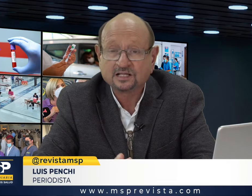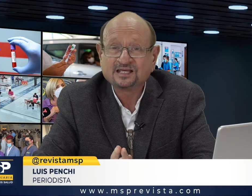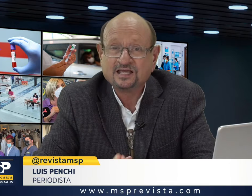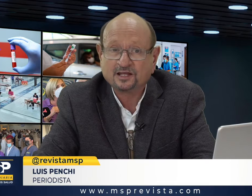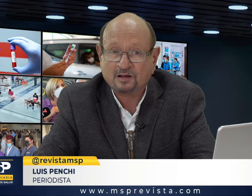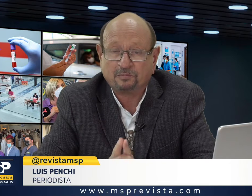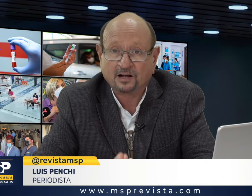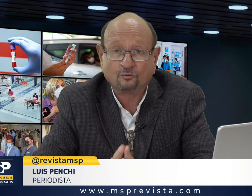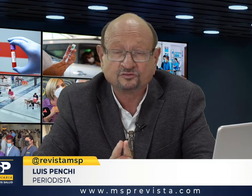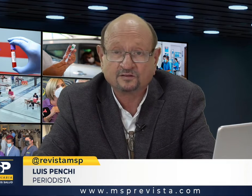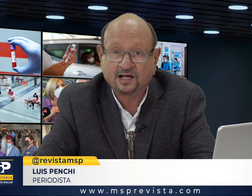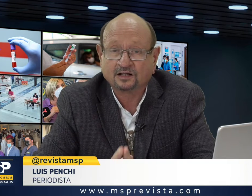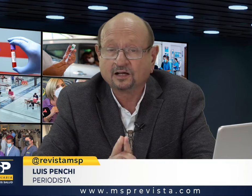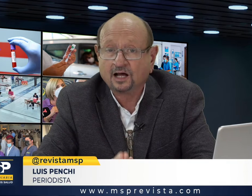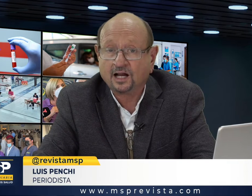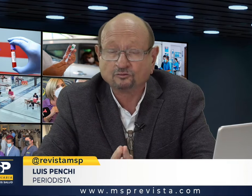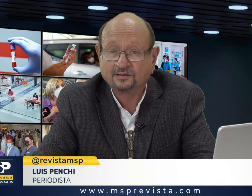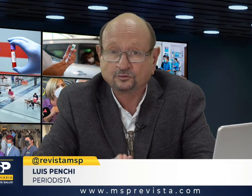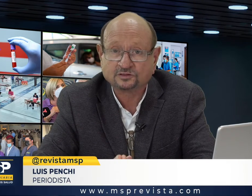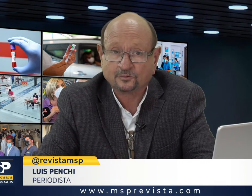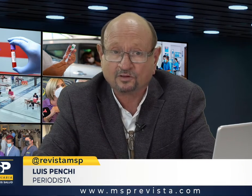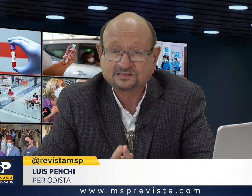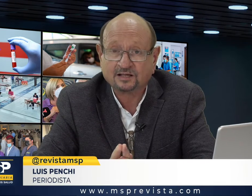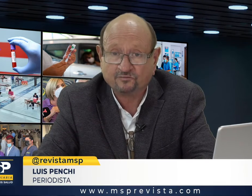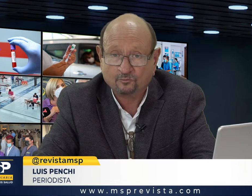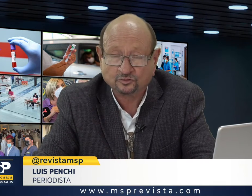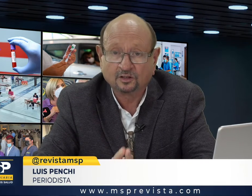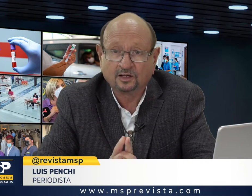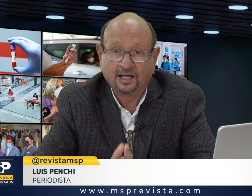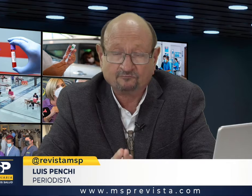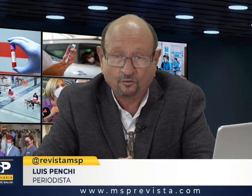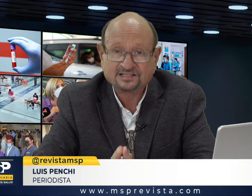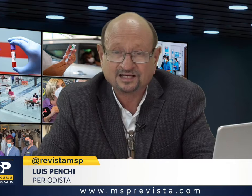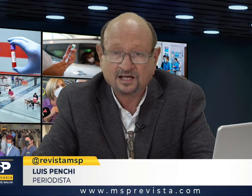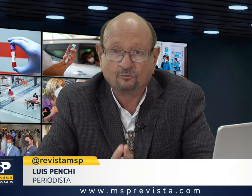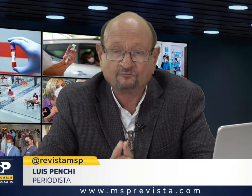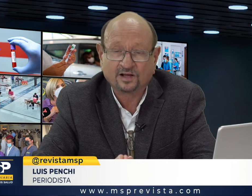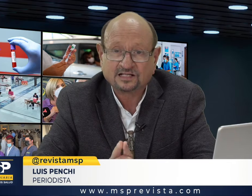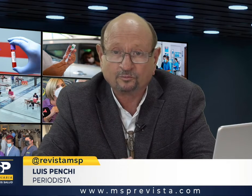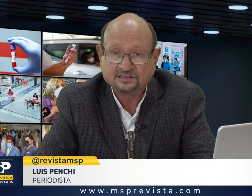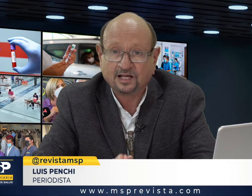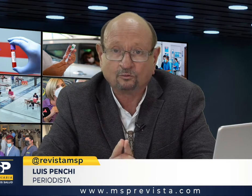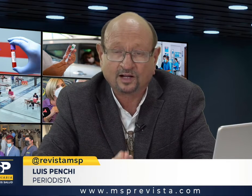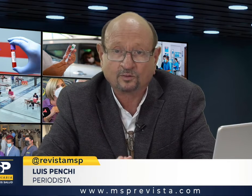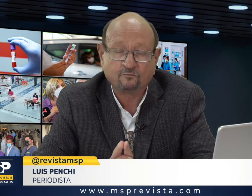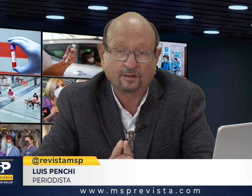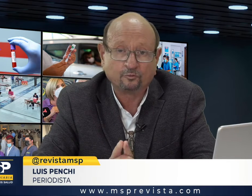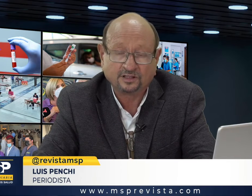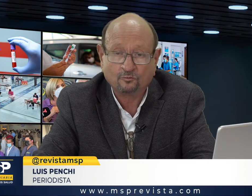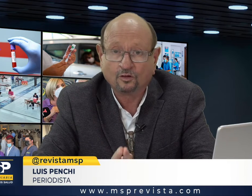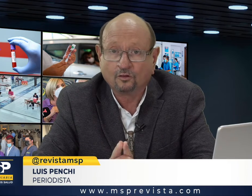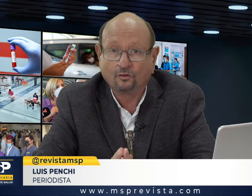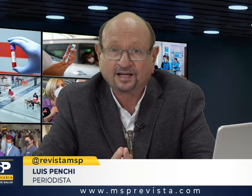prisiones y además para considerar a los adictos a drogas enfermos. El enfoque sería un enfoque salubrista en lugar de un